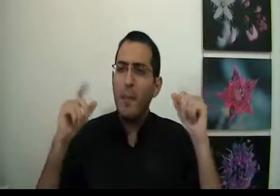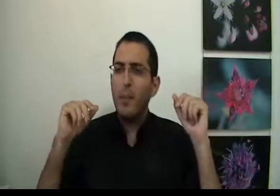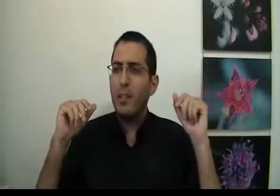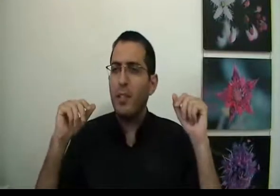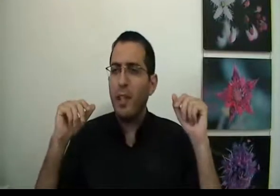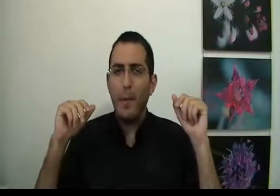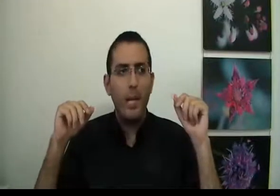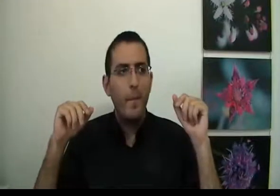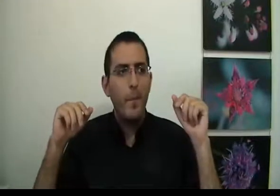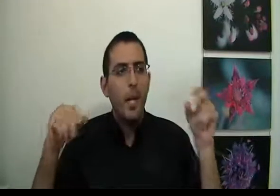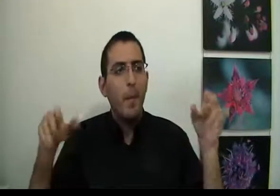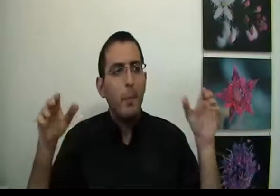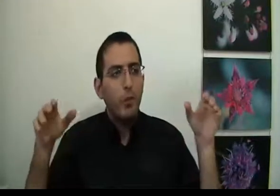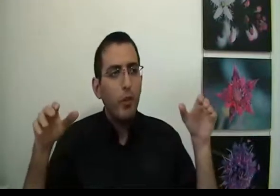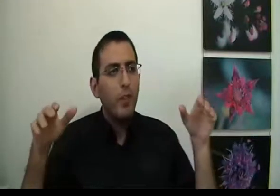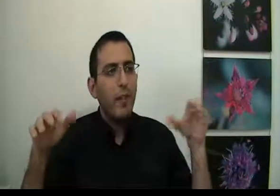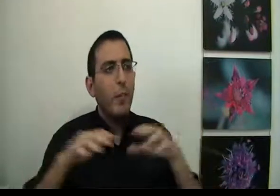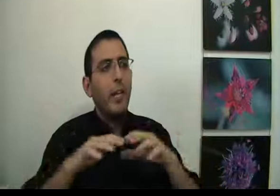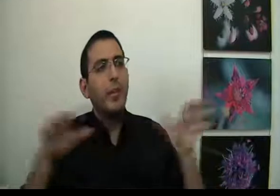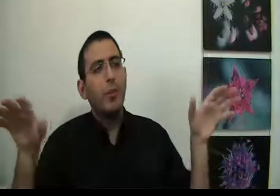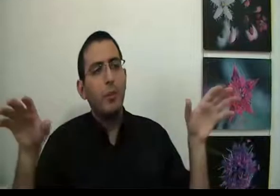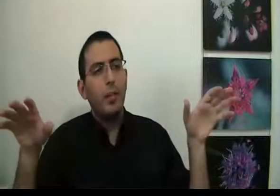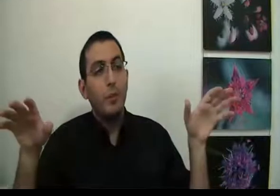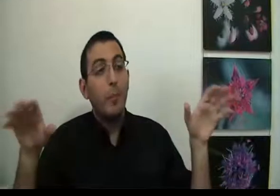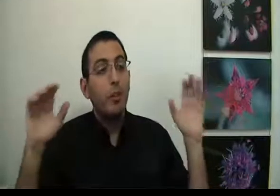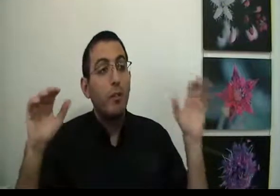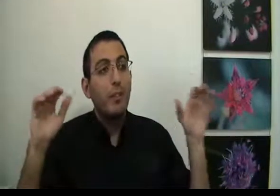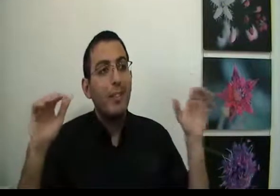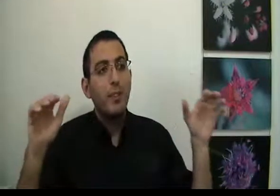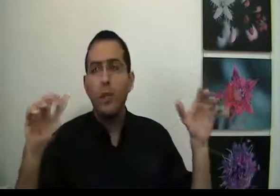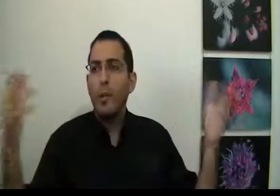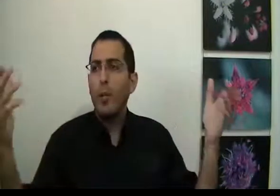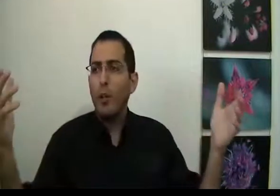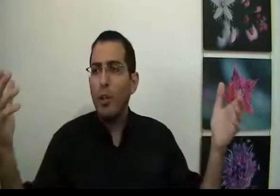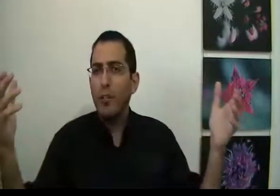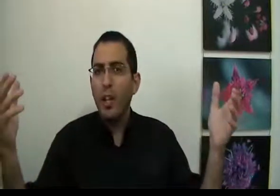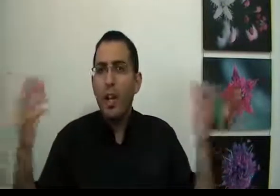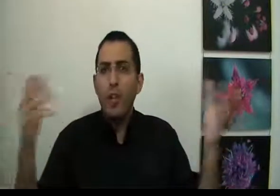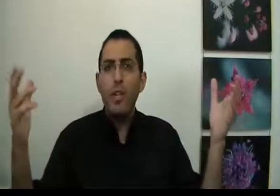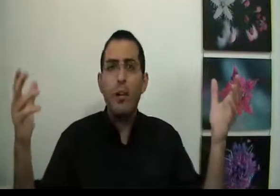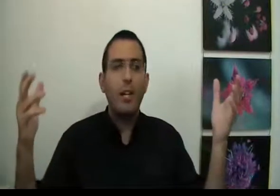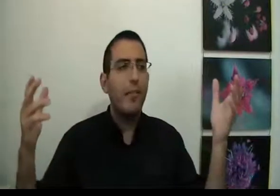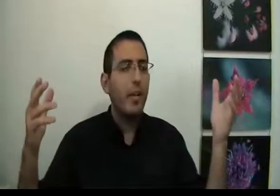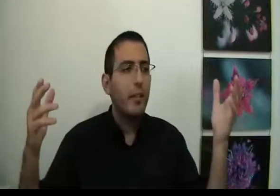באמת רוצה את הדברים האלה? בסופו של דבר הוא יגיע להשתבות הרצון ובהשתבות הרצון שבו הכל טוב לא ישלך אותם לפחד